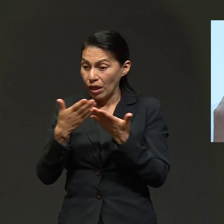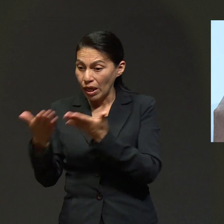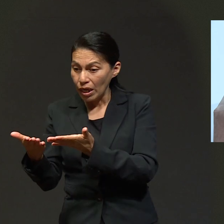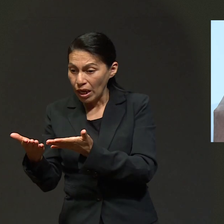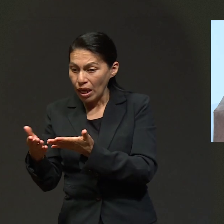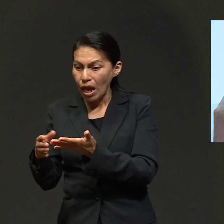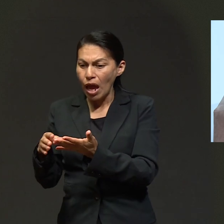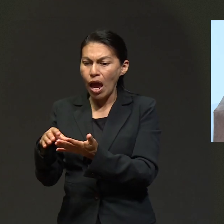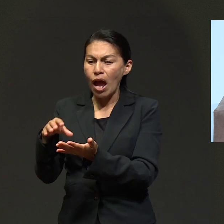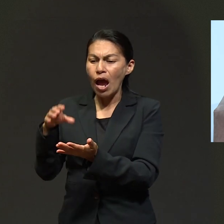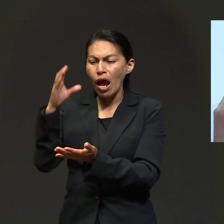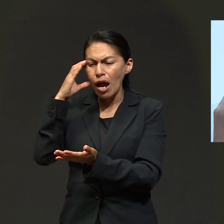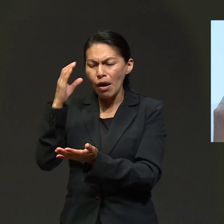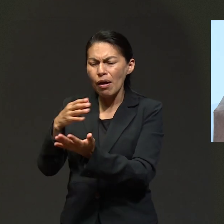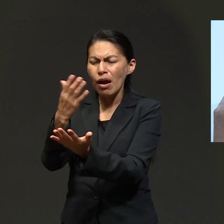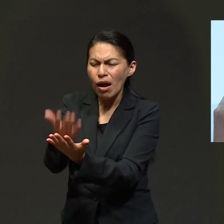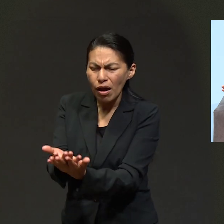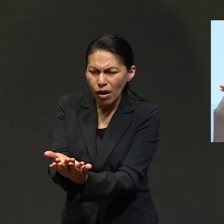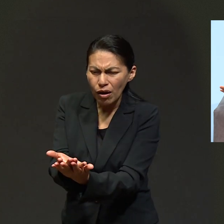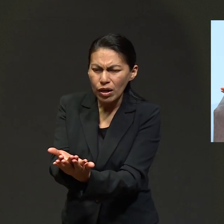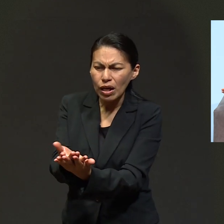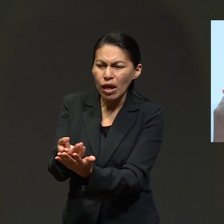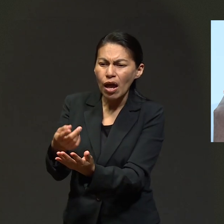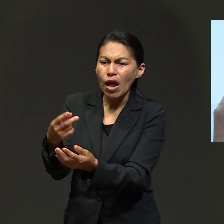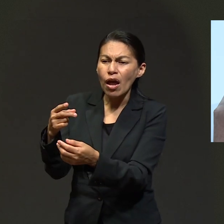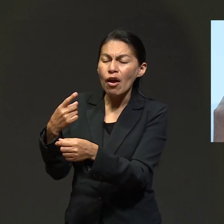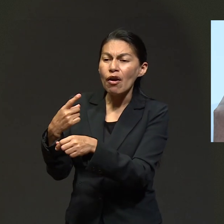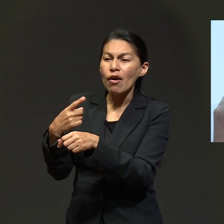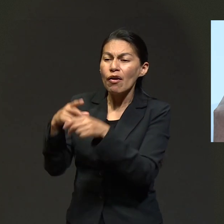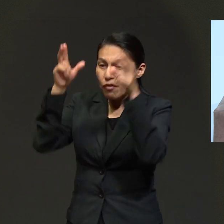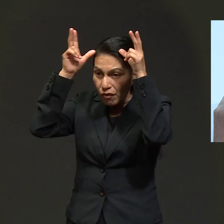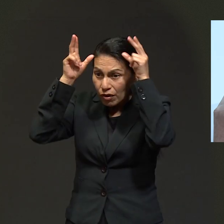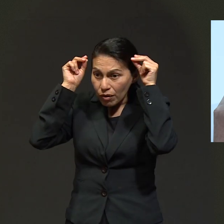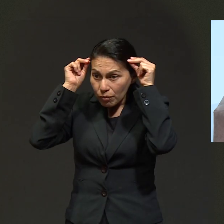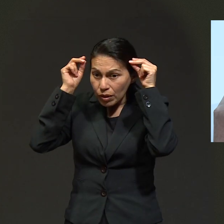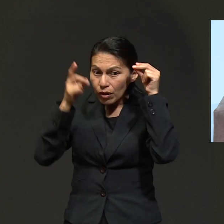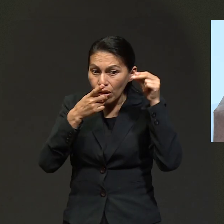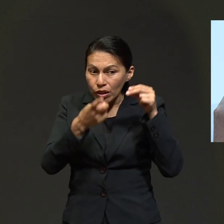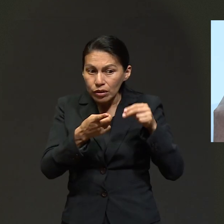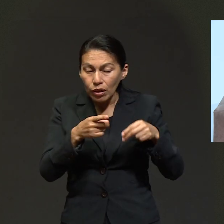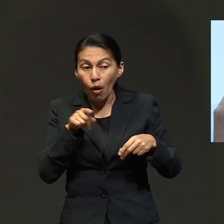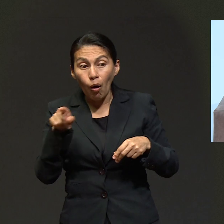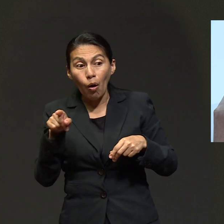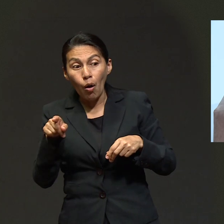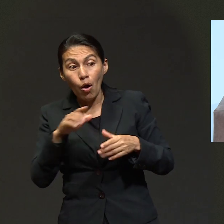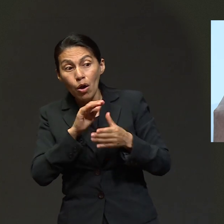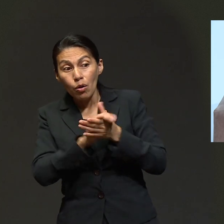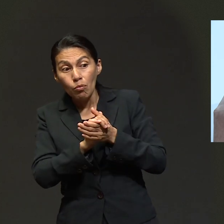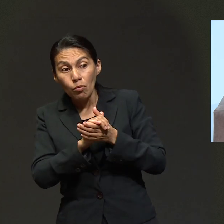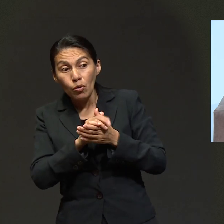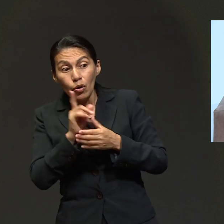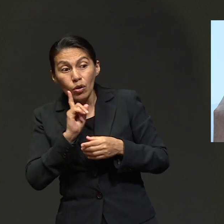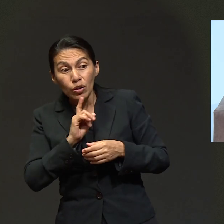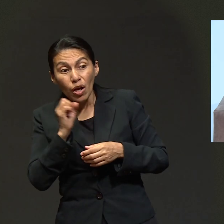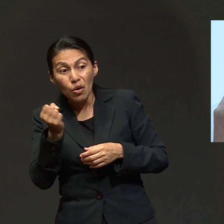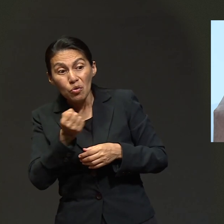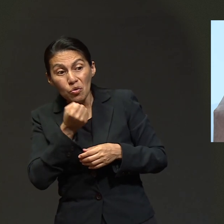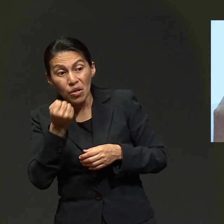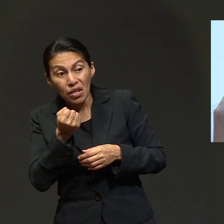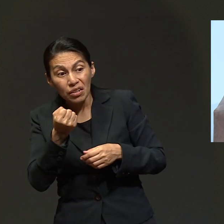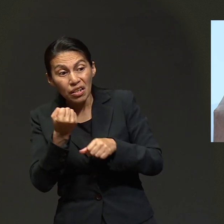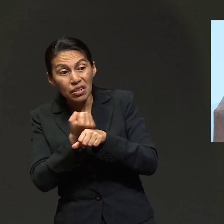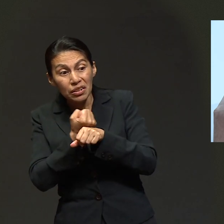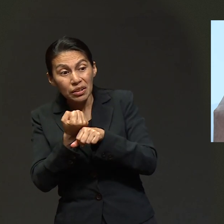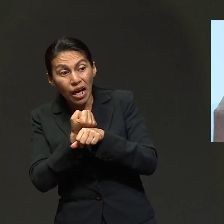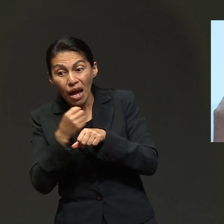Y cuando yo llegué, inmediatamente me acuestan en la camilla y le dice el enfermero a mi esposo, qué suerte